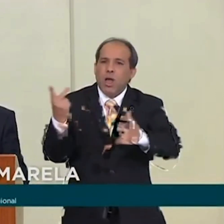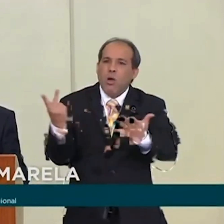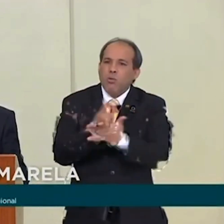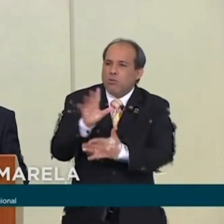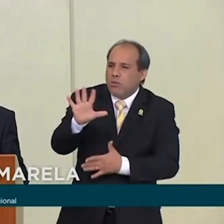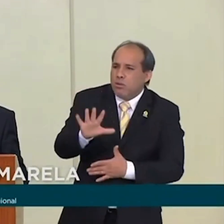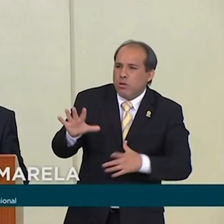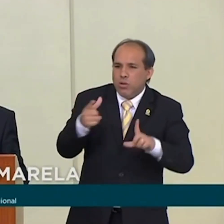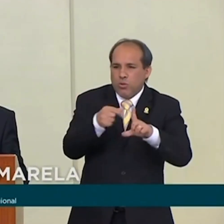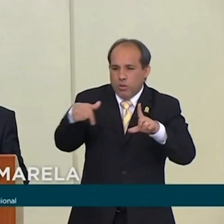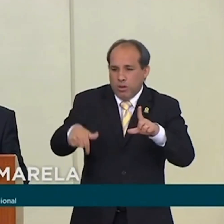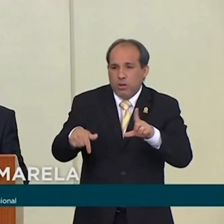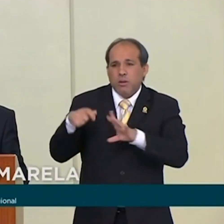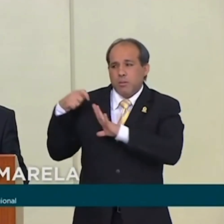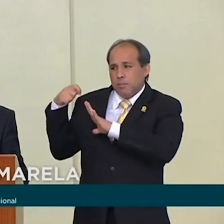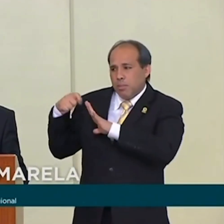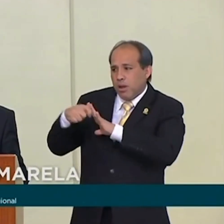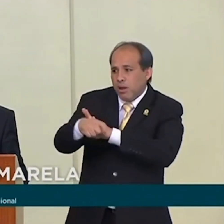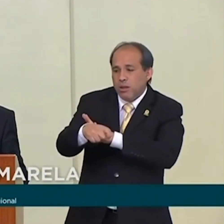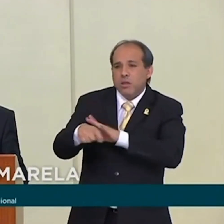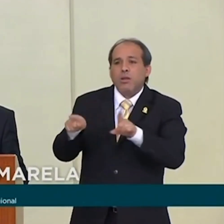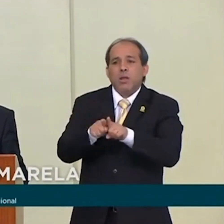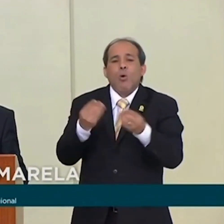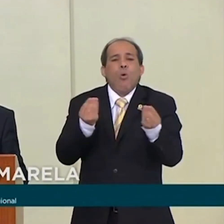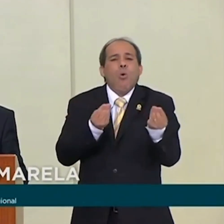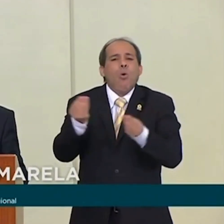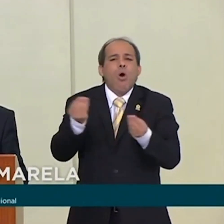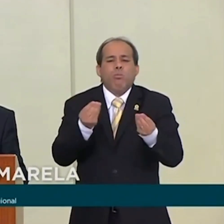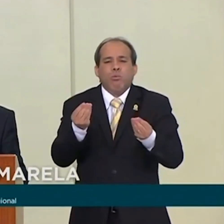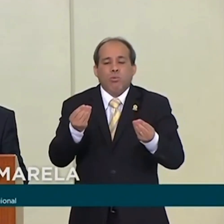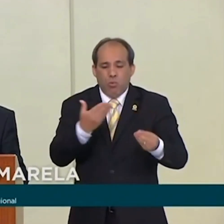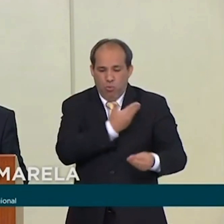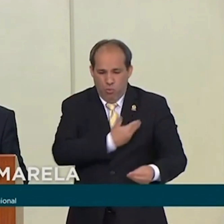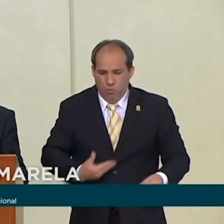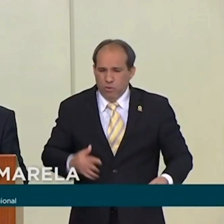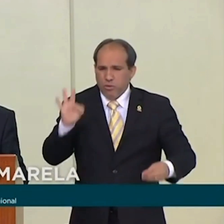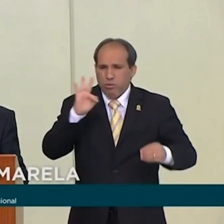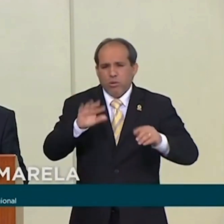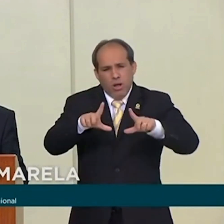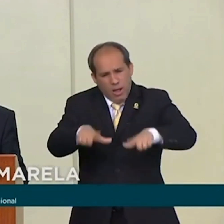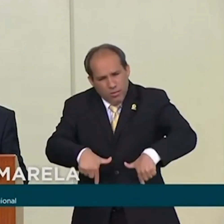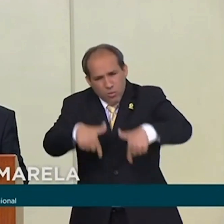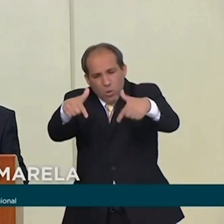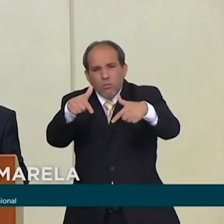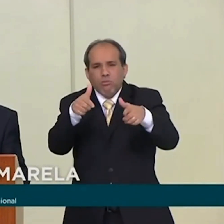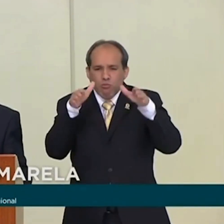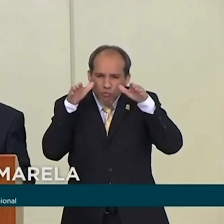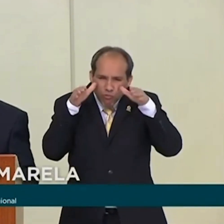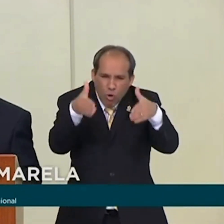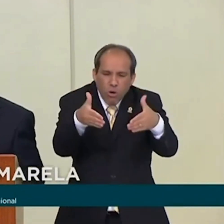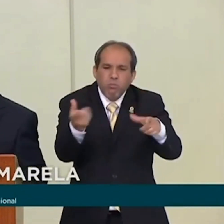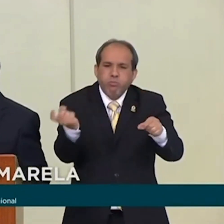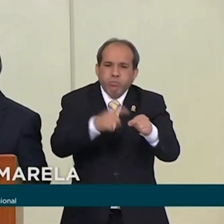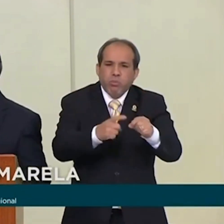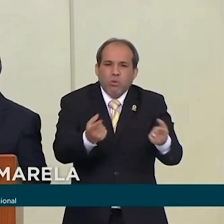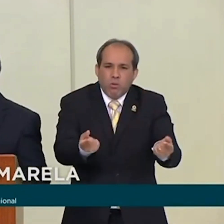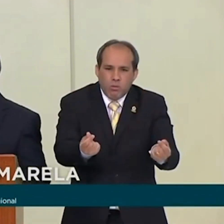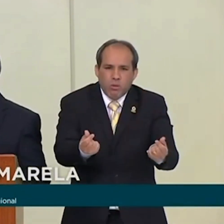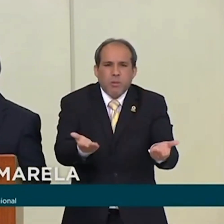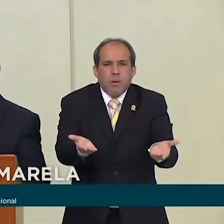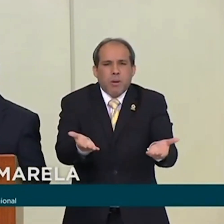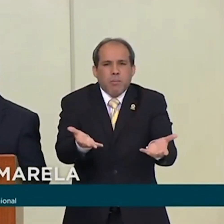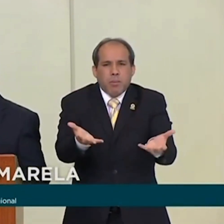ocorreu nos últimos meses, da reação que o governo federal empreendeu, sempre levando em